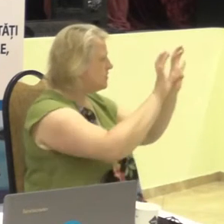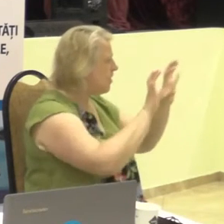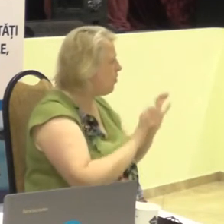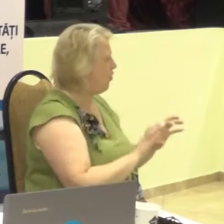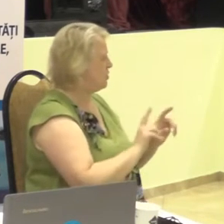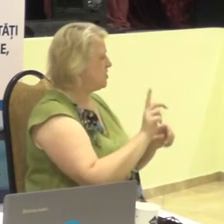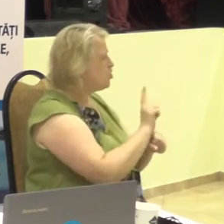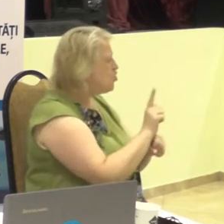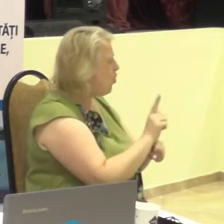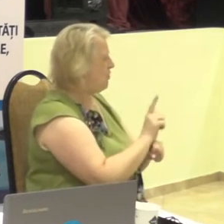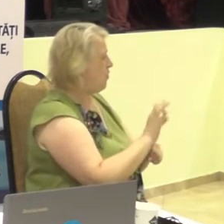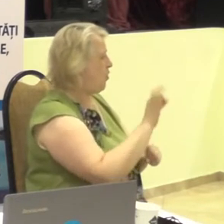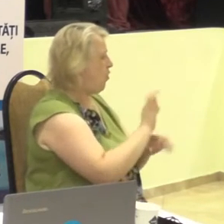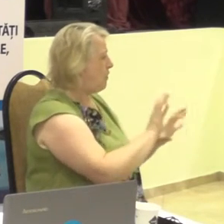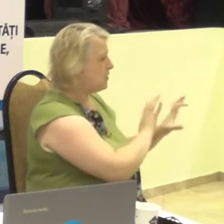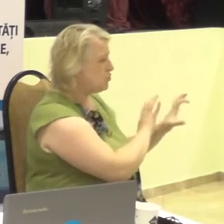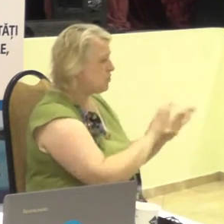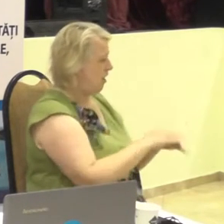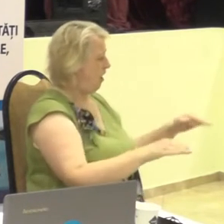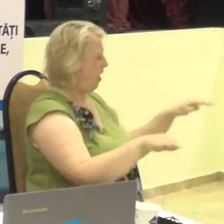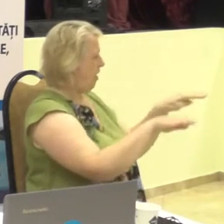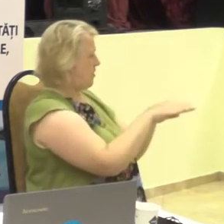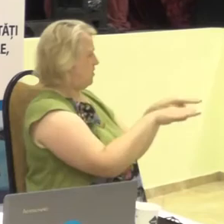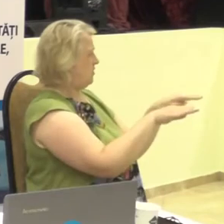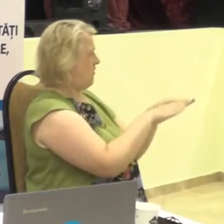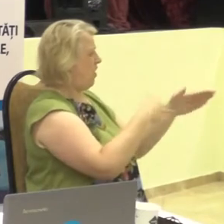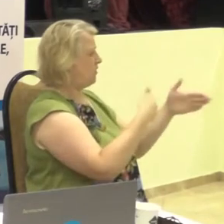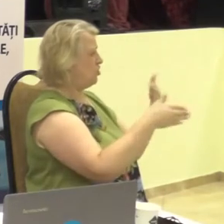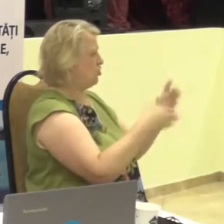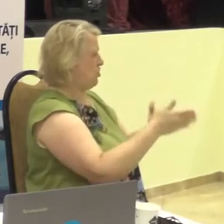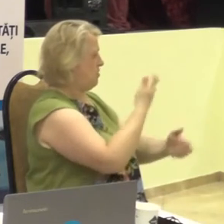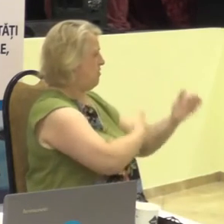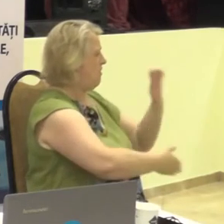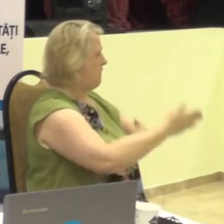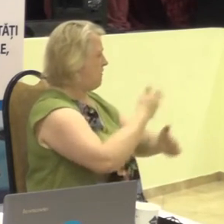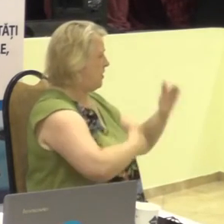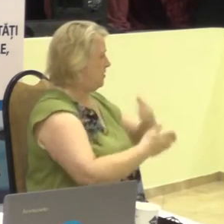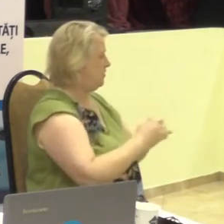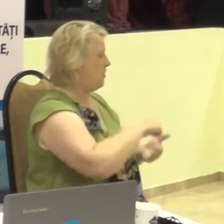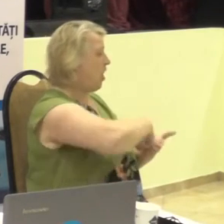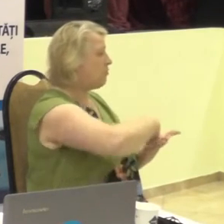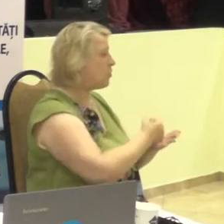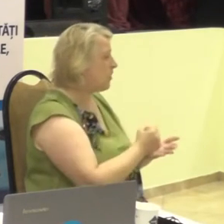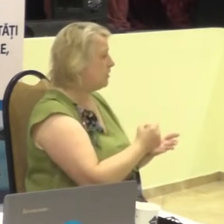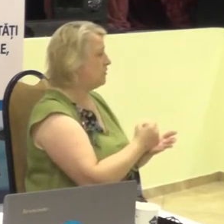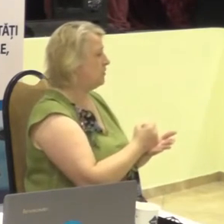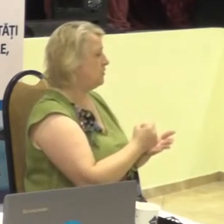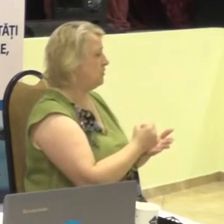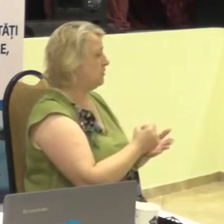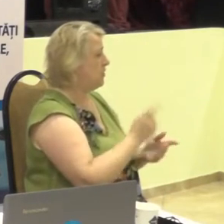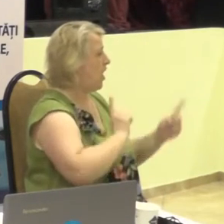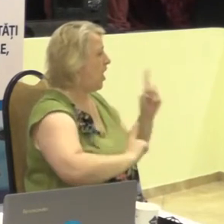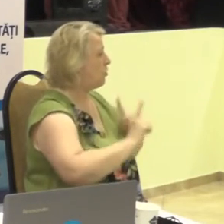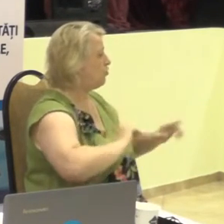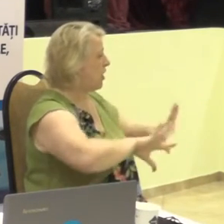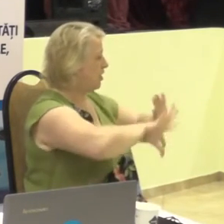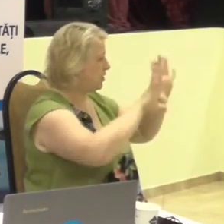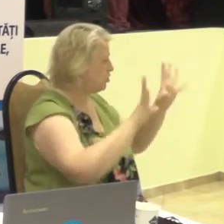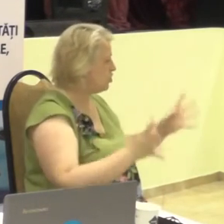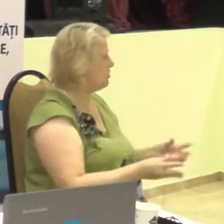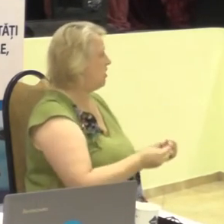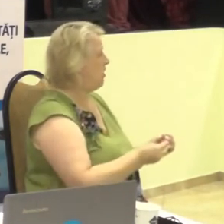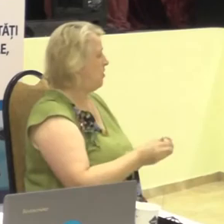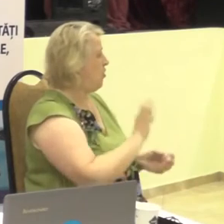posibilităților legale pentru persoane cu dezabilități aprobate de adunare generală